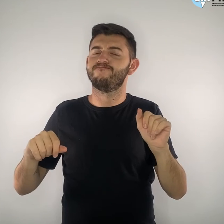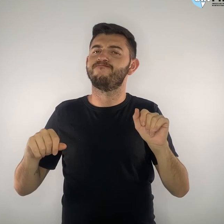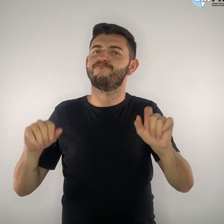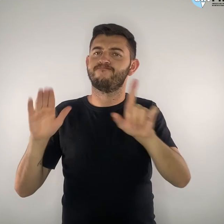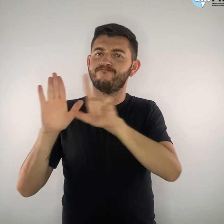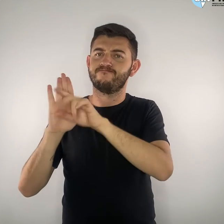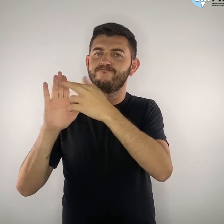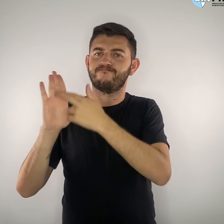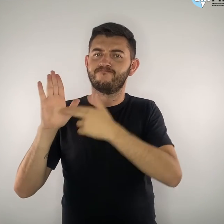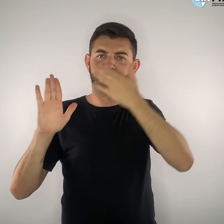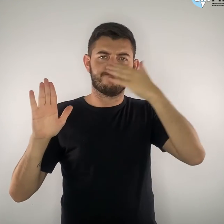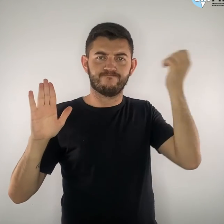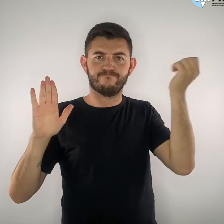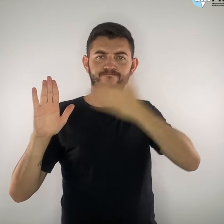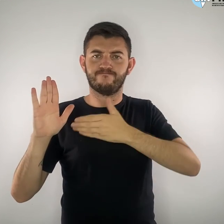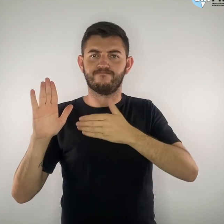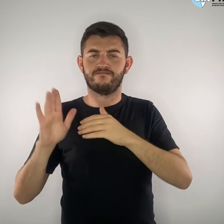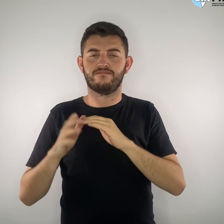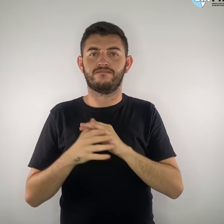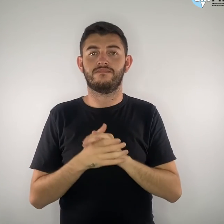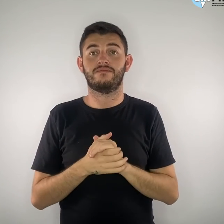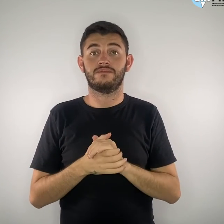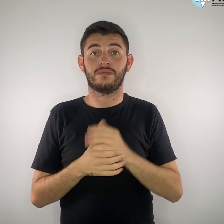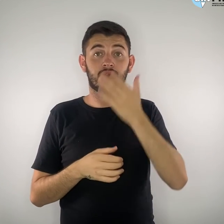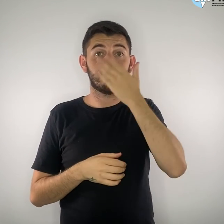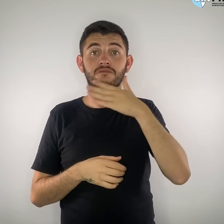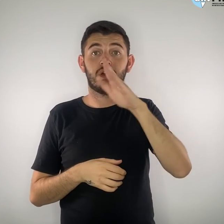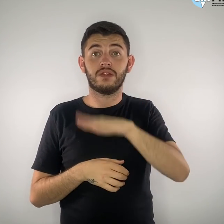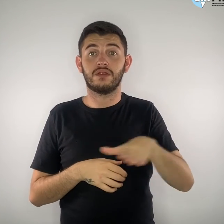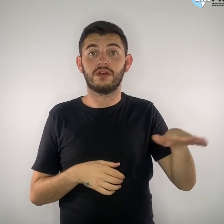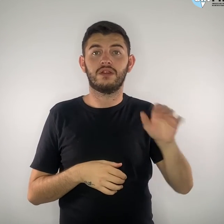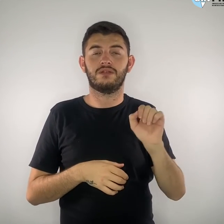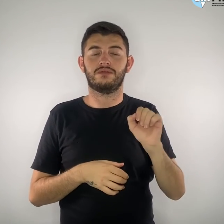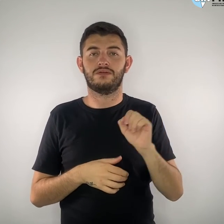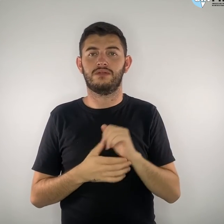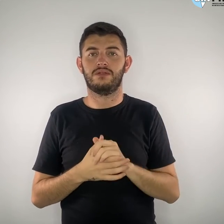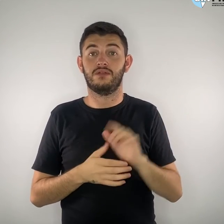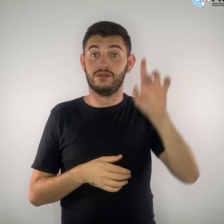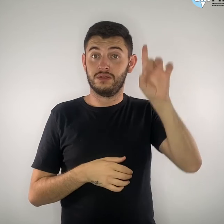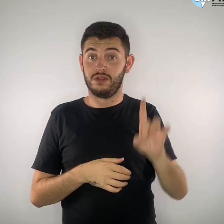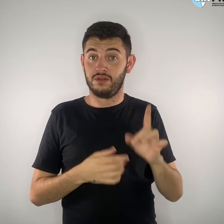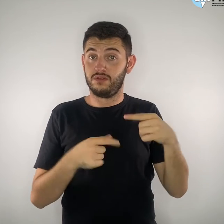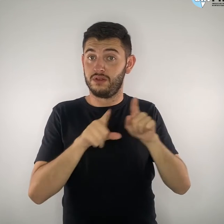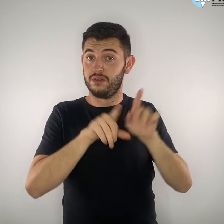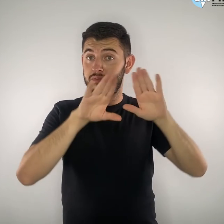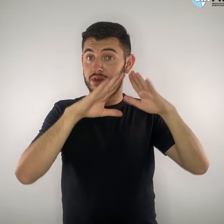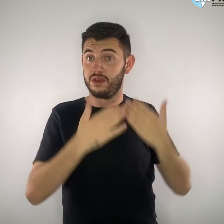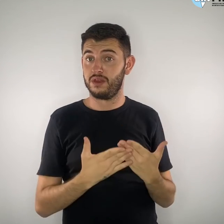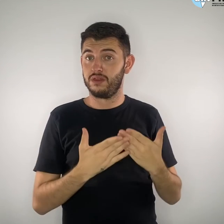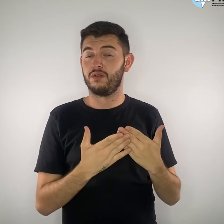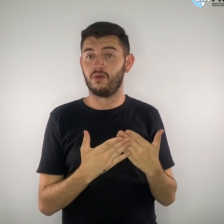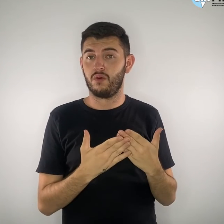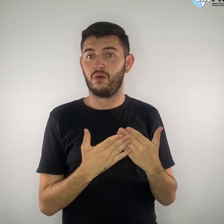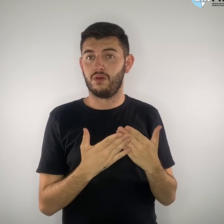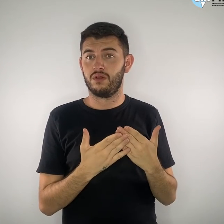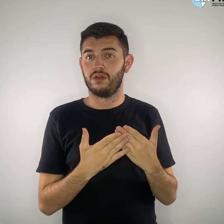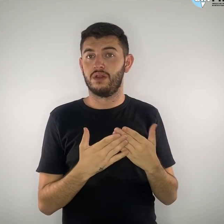No caso das crianças, o diretor e a escola infringiram o capítulo 2